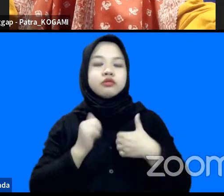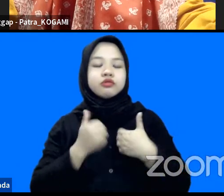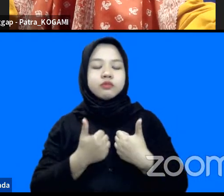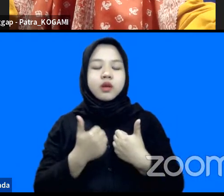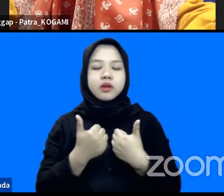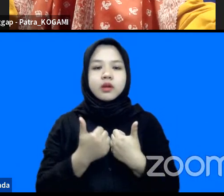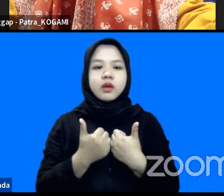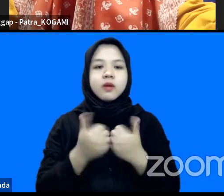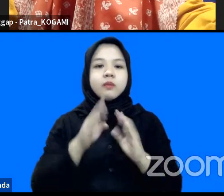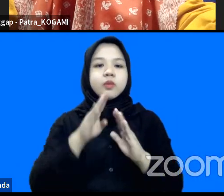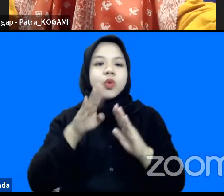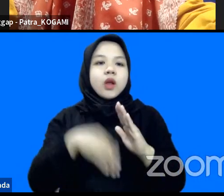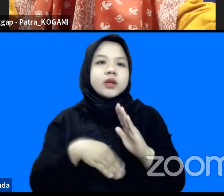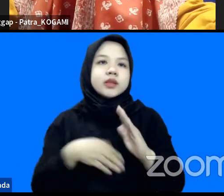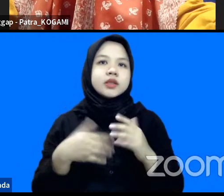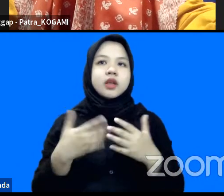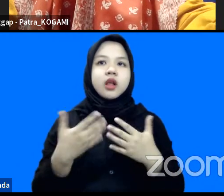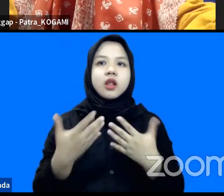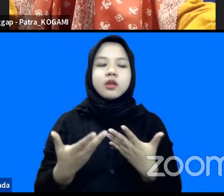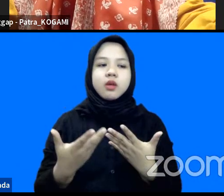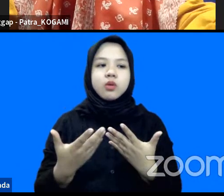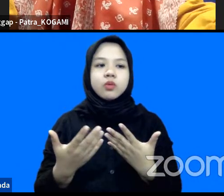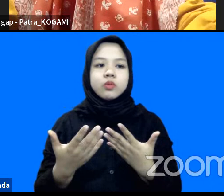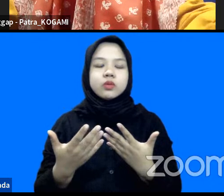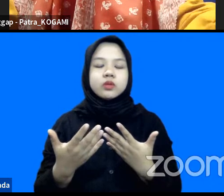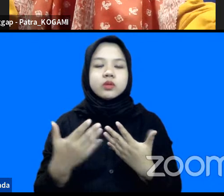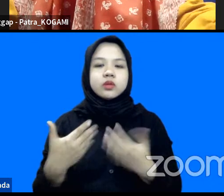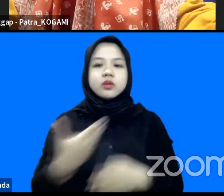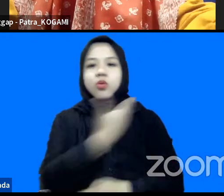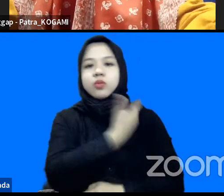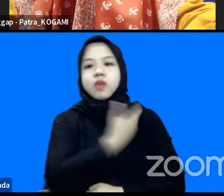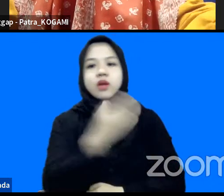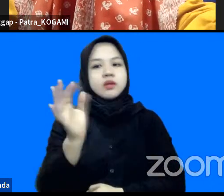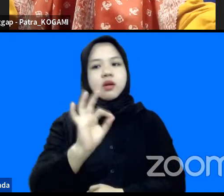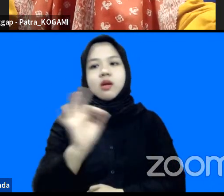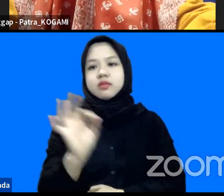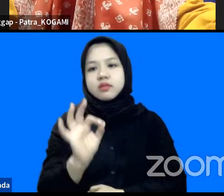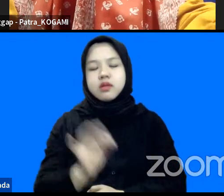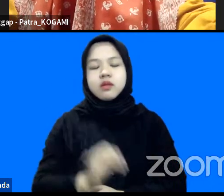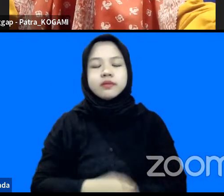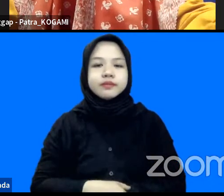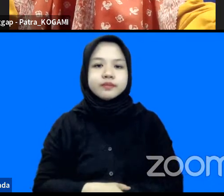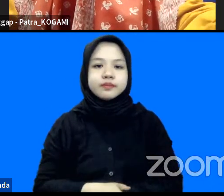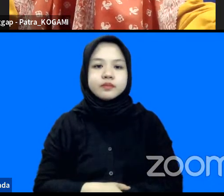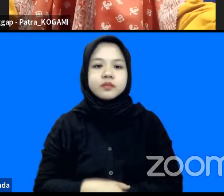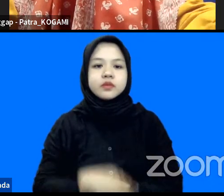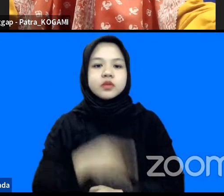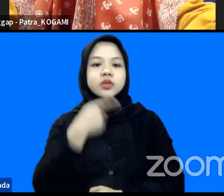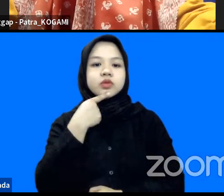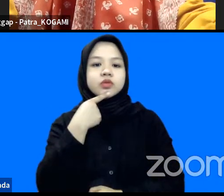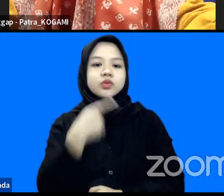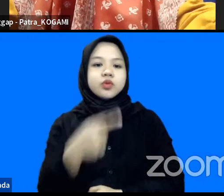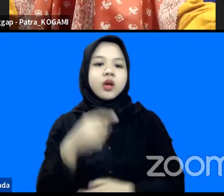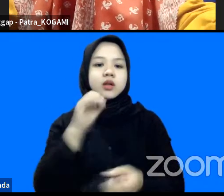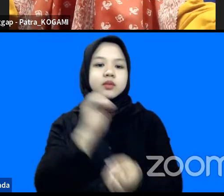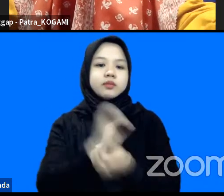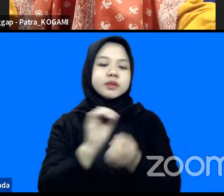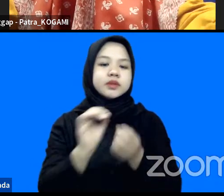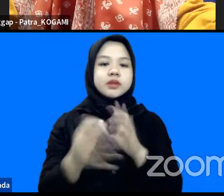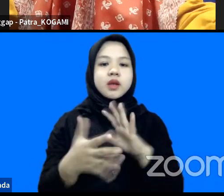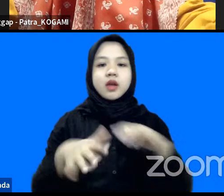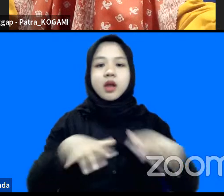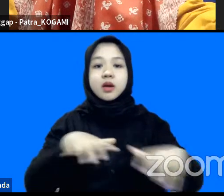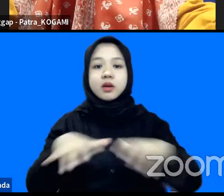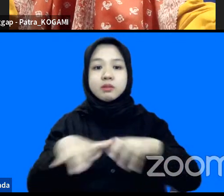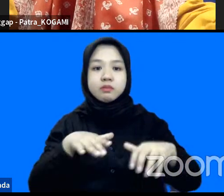mengurangi atau memang zero victim yang kita inginkan terkait dengan bencana gempa